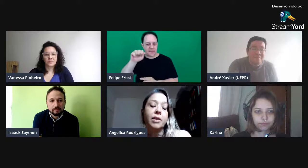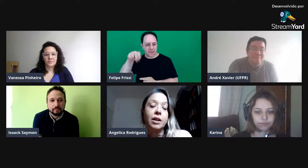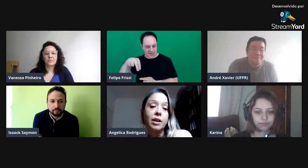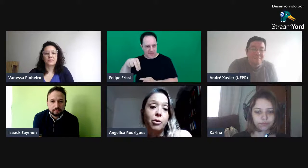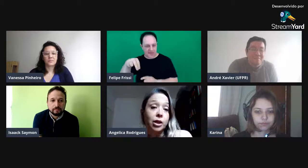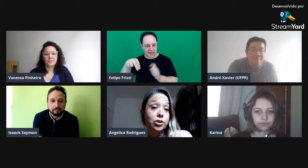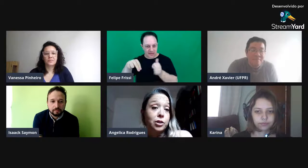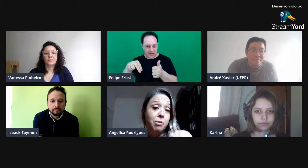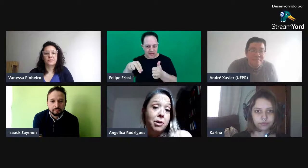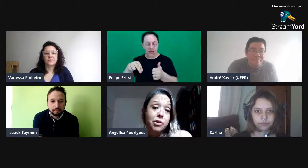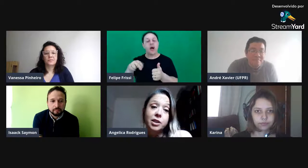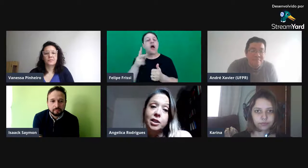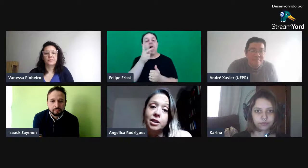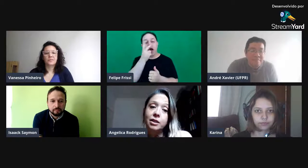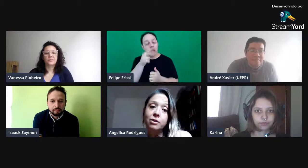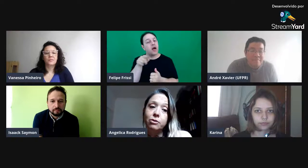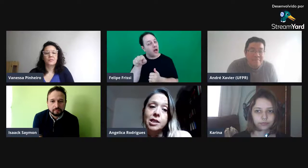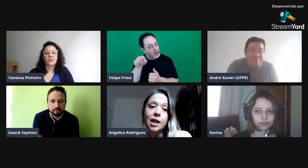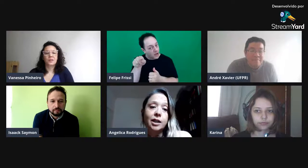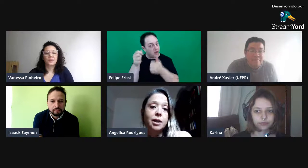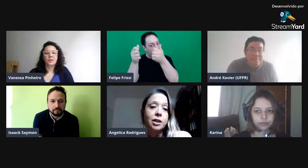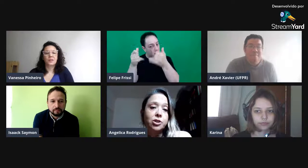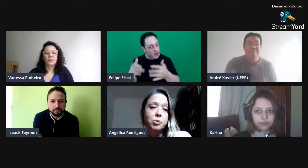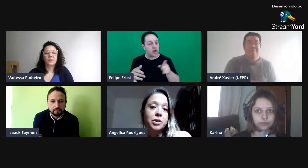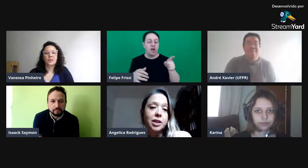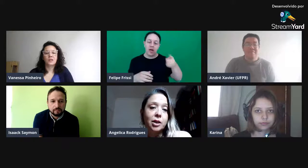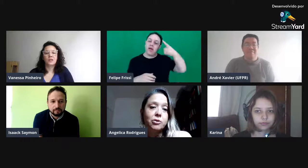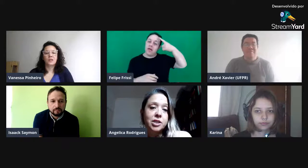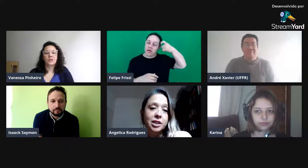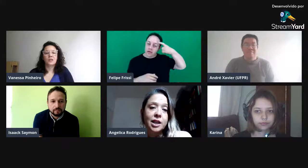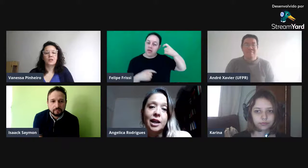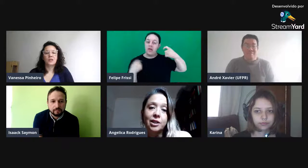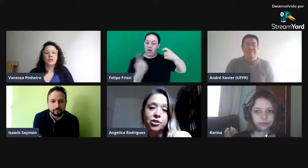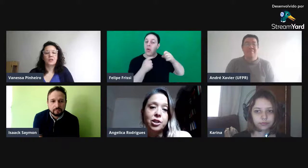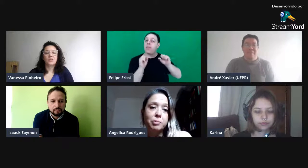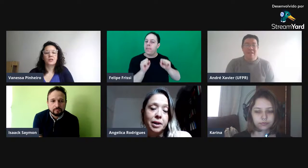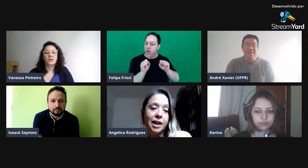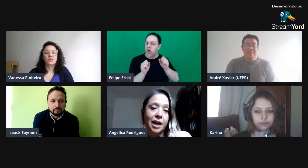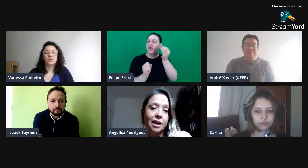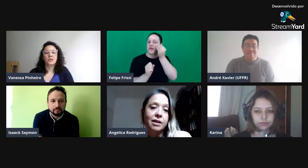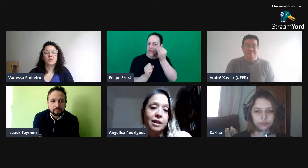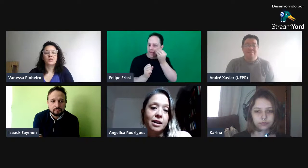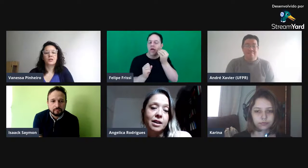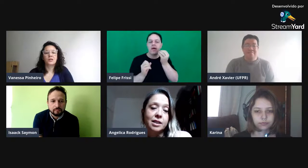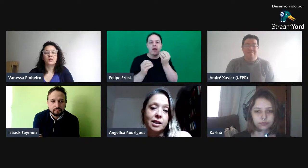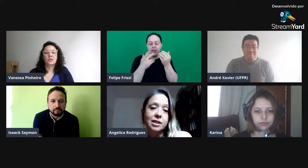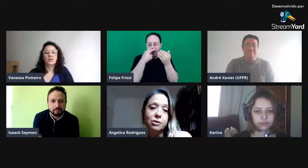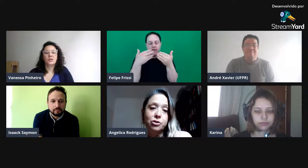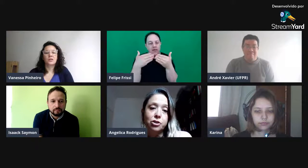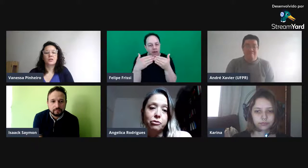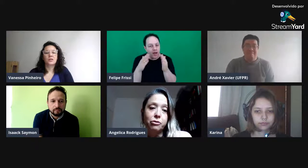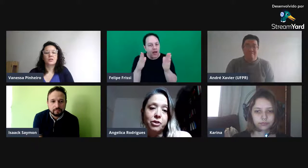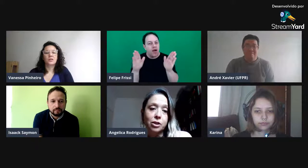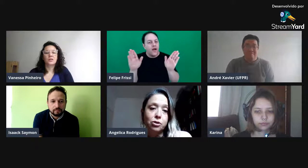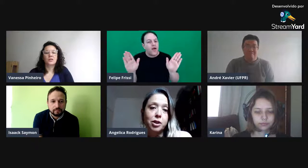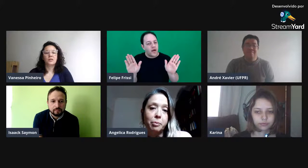Eu acho que é uma coisa que o Isaac a gente poderia considerar, de ampliar essa questão de não ficar só na